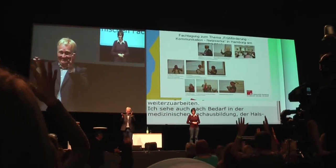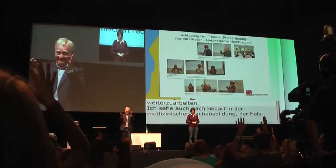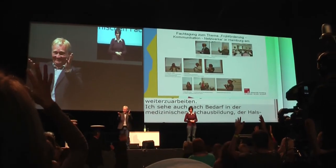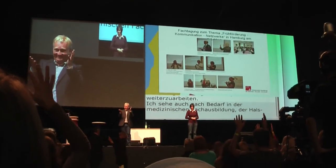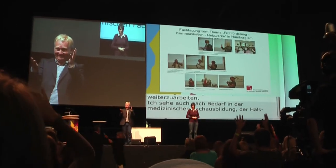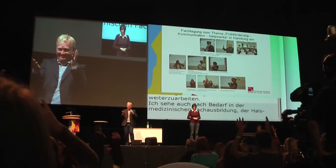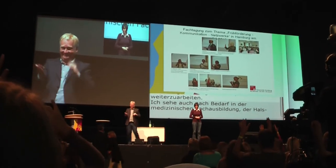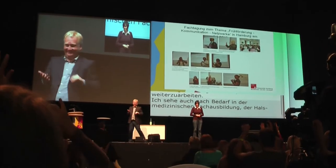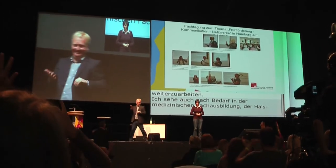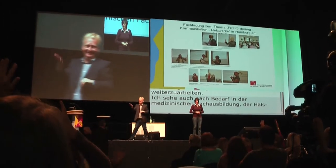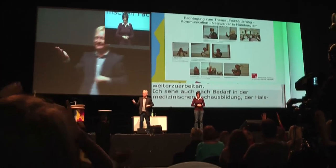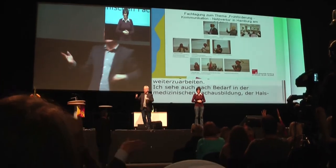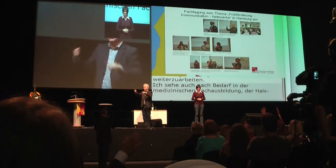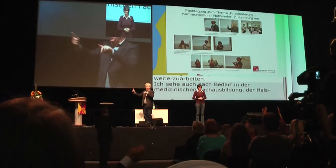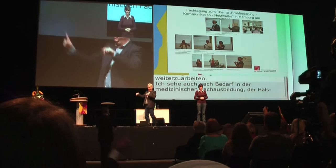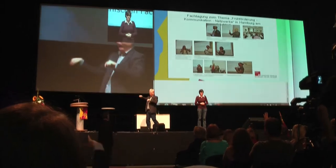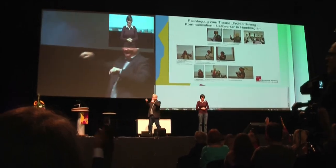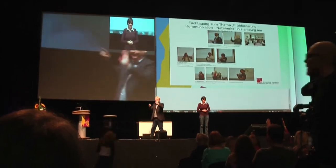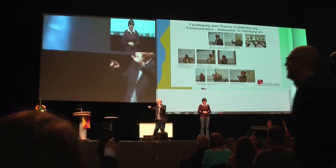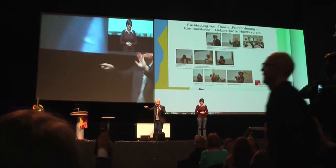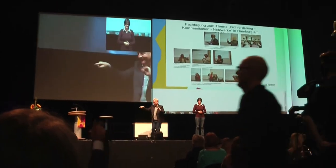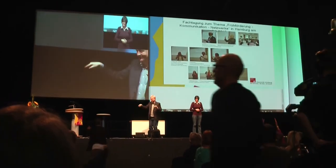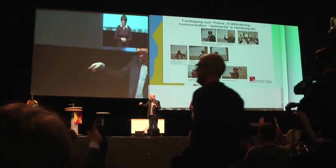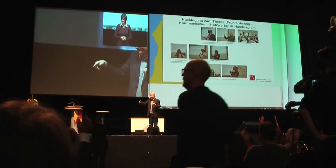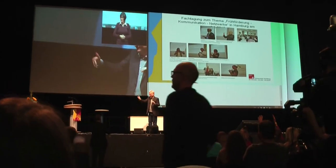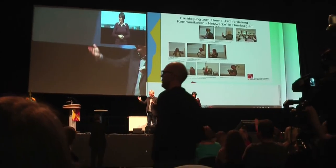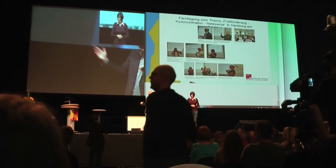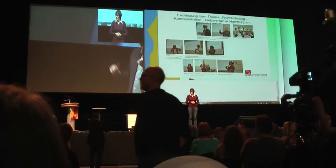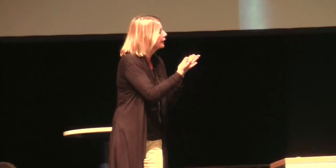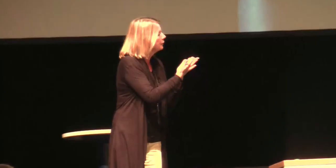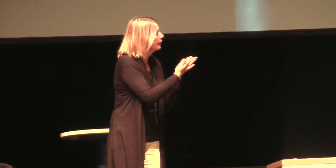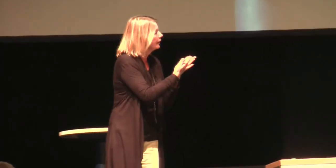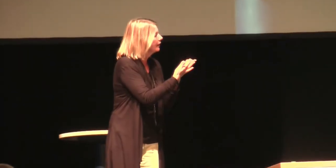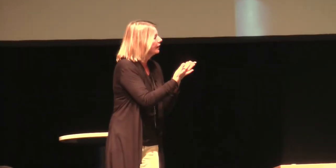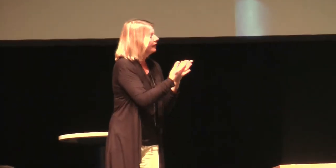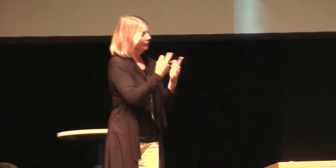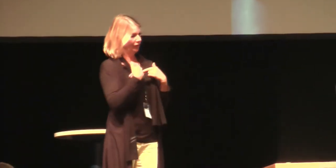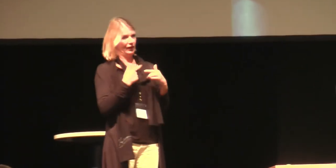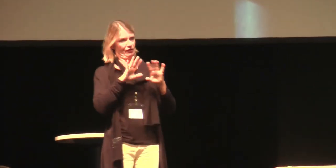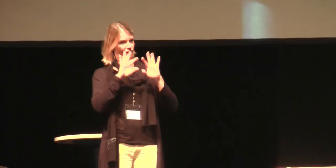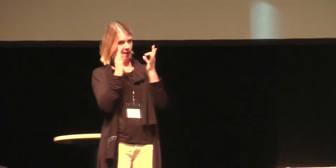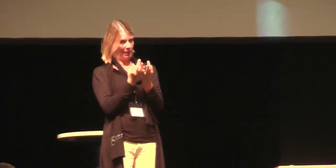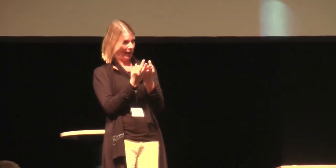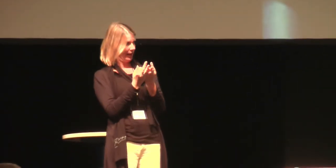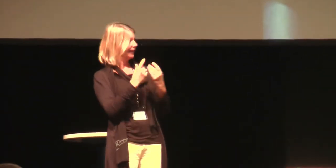Ich hätte dazu schon noch etwas. Also könnten wir vielleicht... Ich bin aus der Familie. Ich habe sieben Enker.